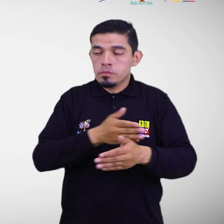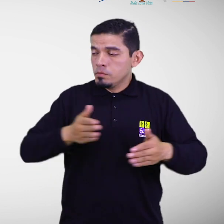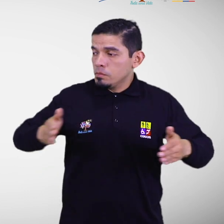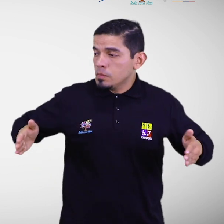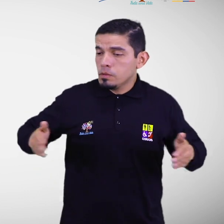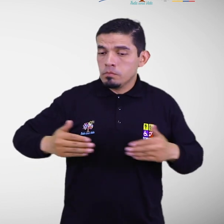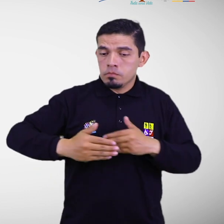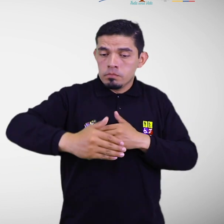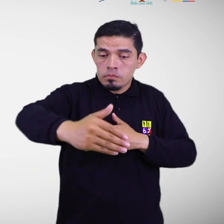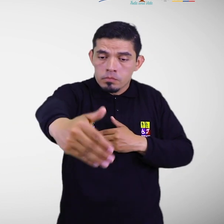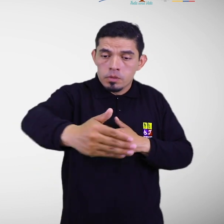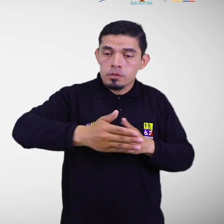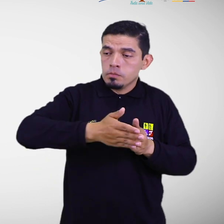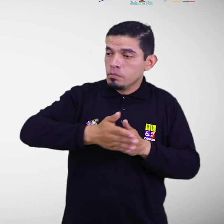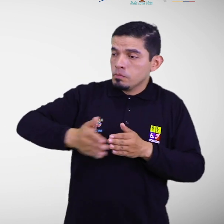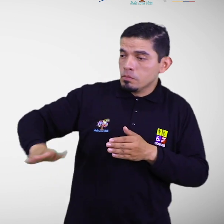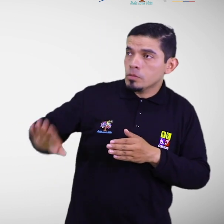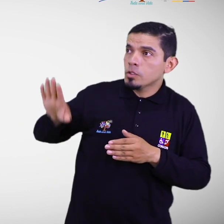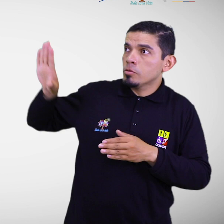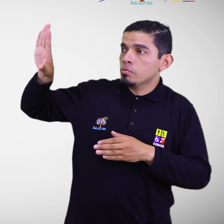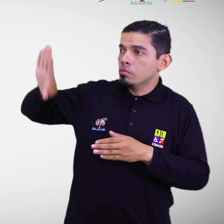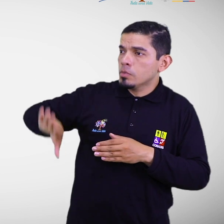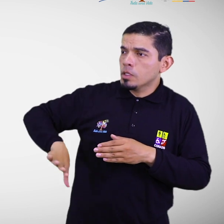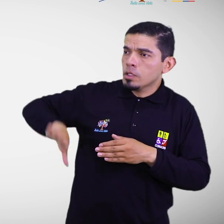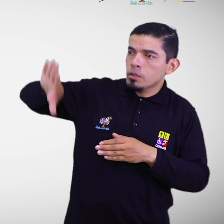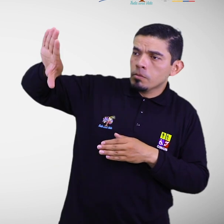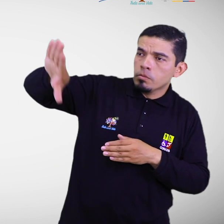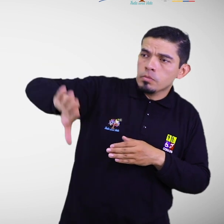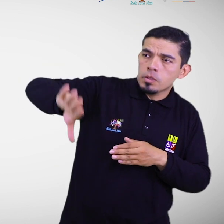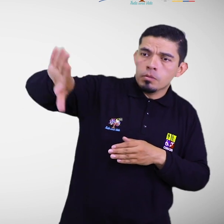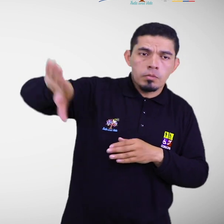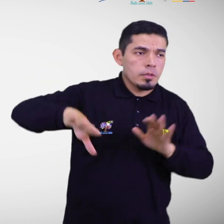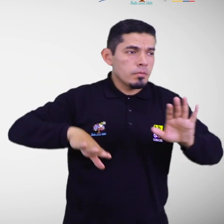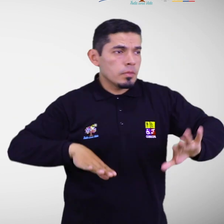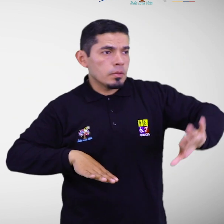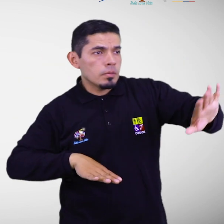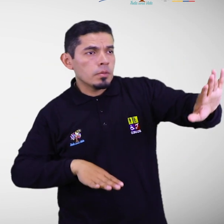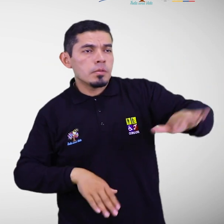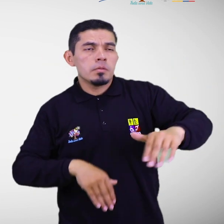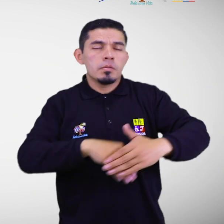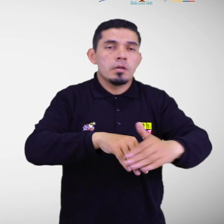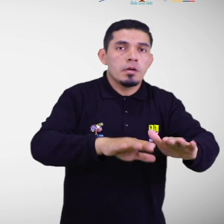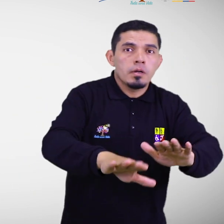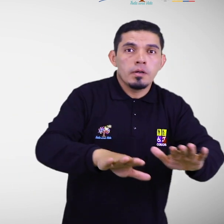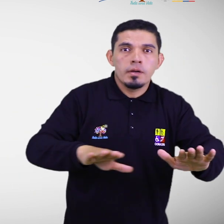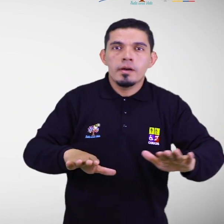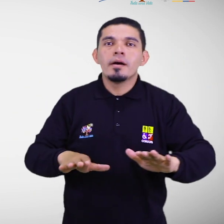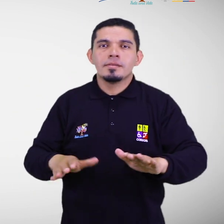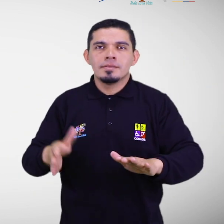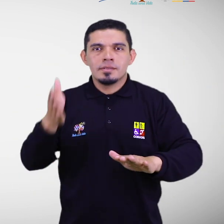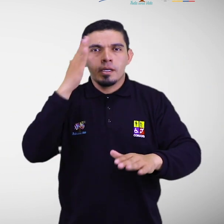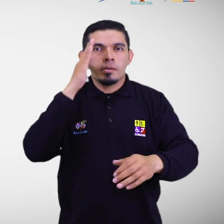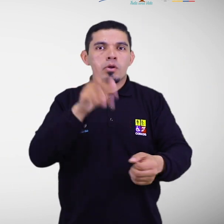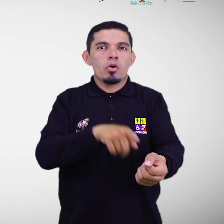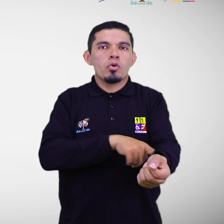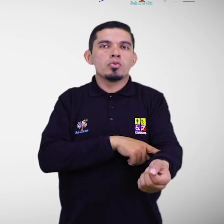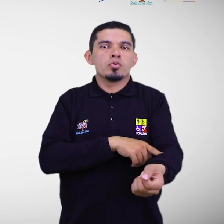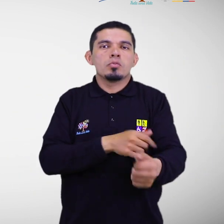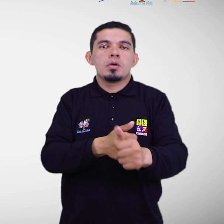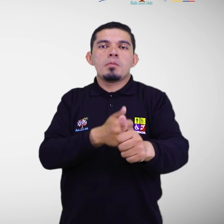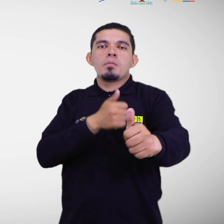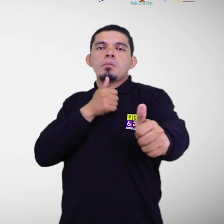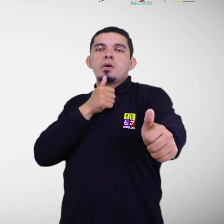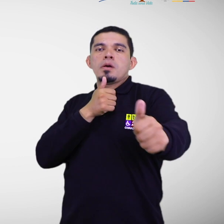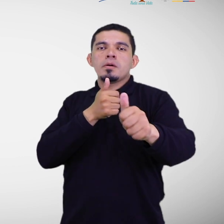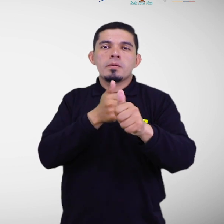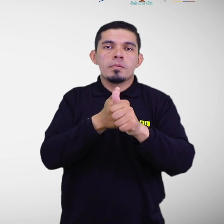alojamiento temporal, tocando las paredes, los objetos y obstáculos. De esta manera dimensiona los espacios y